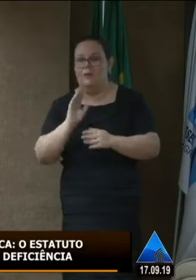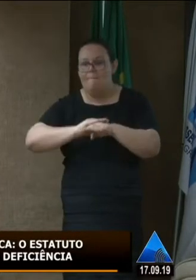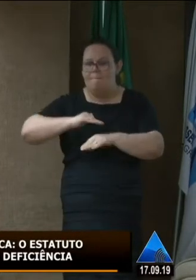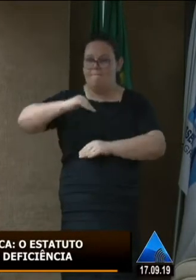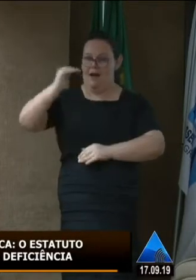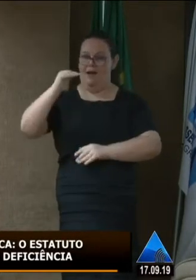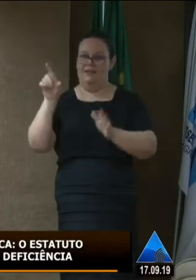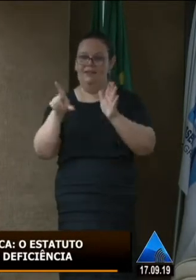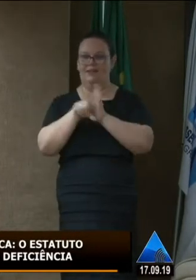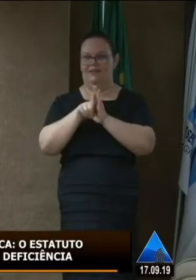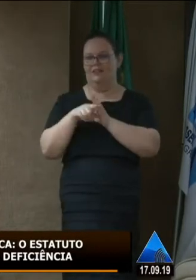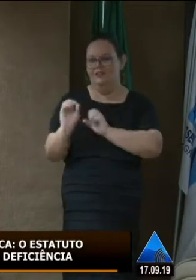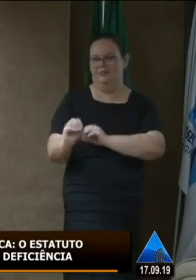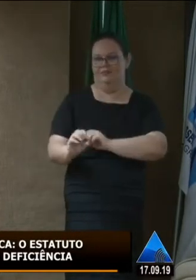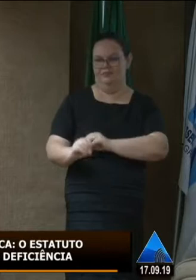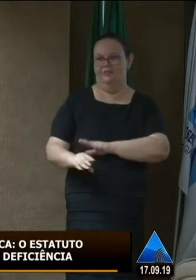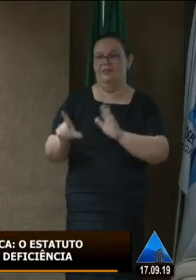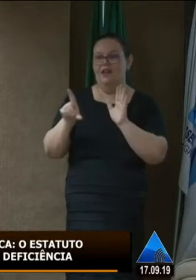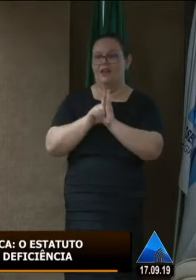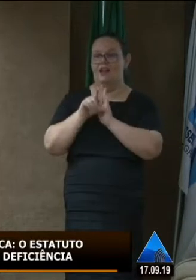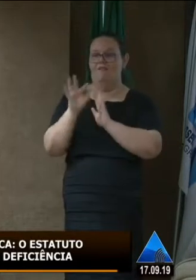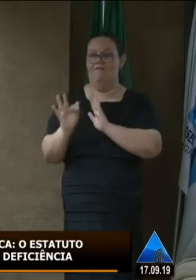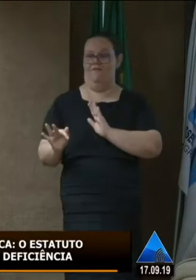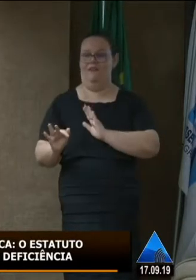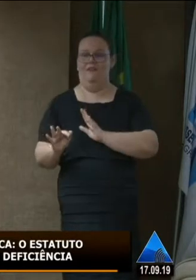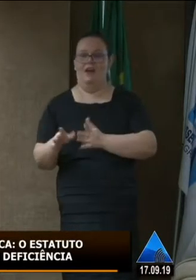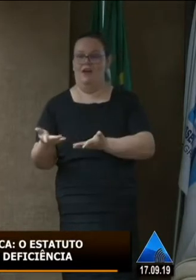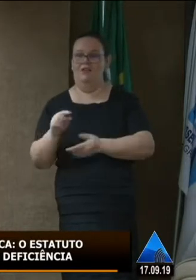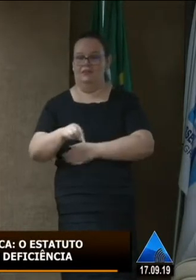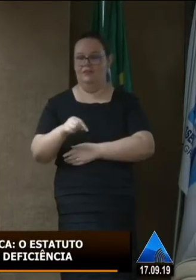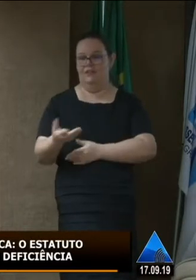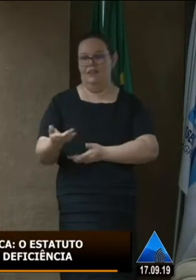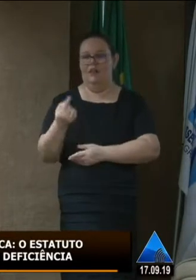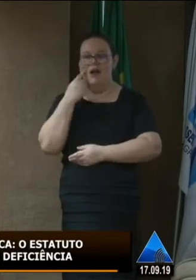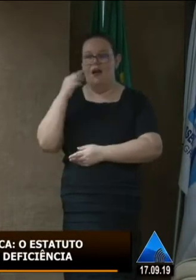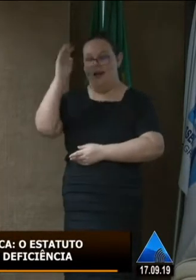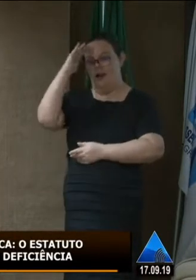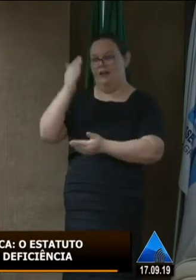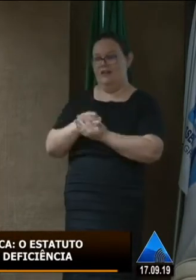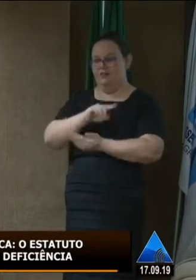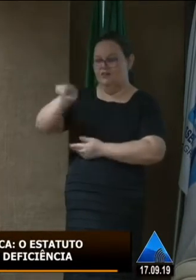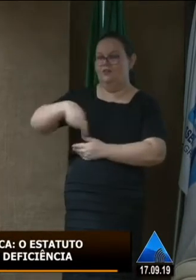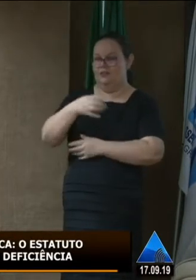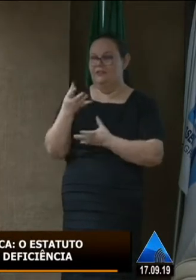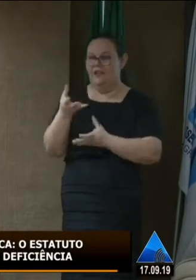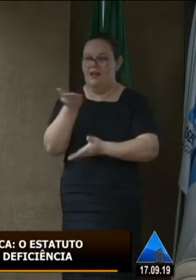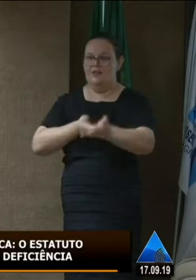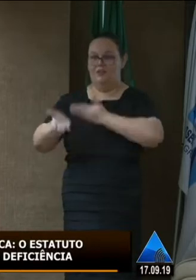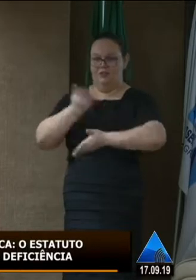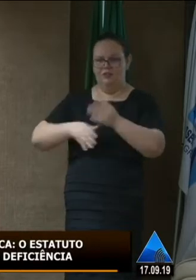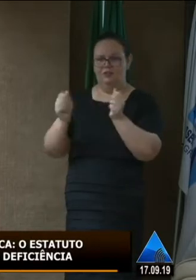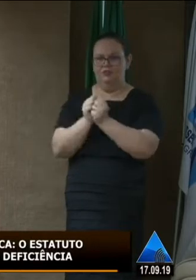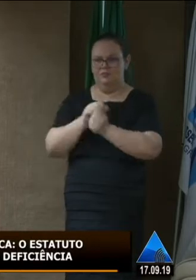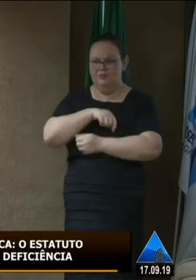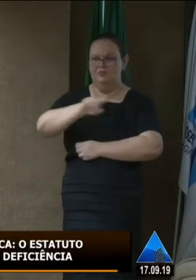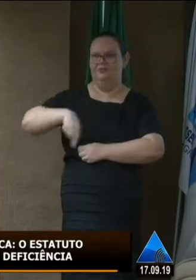A lei oferta tanto a nossa lei federal quanto eu acredito que aqui vocês queiram compor conosco, contribuir junto a nós.